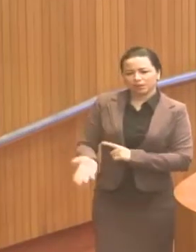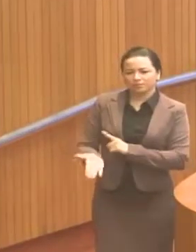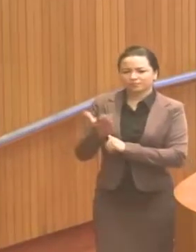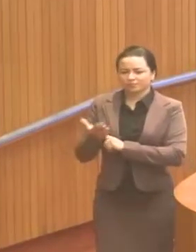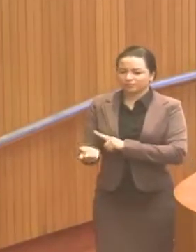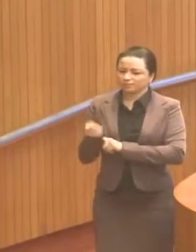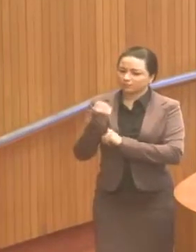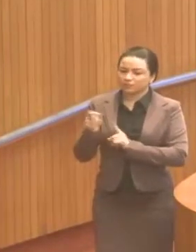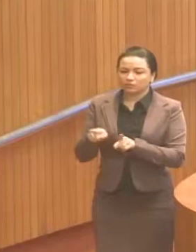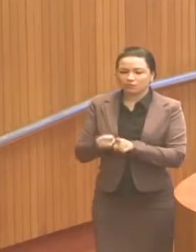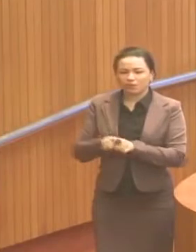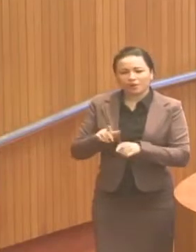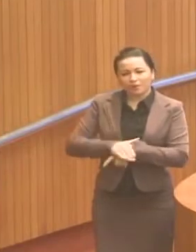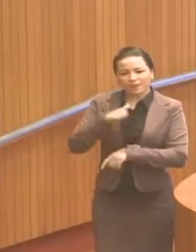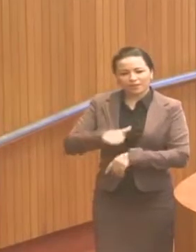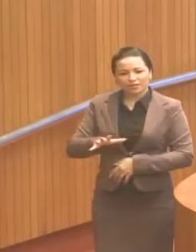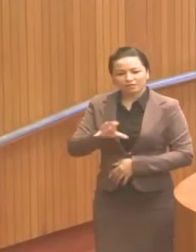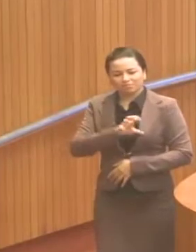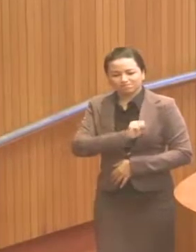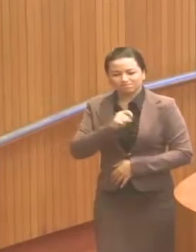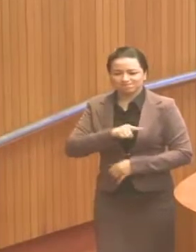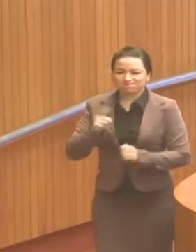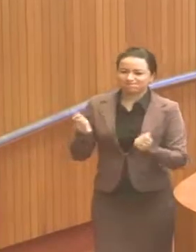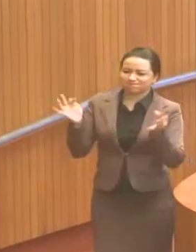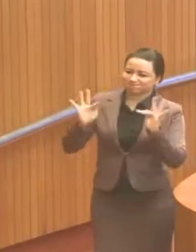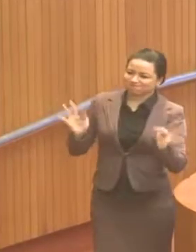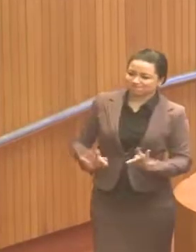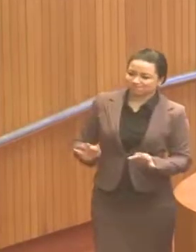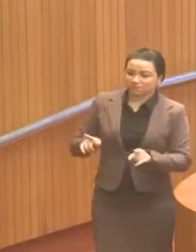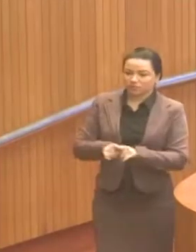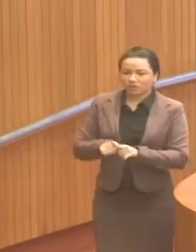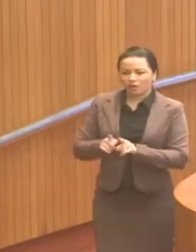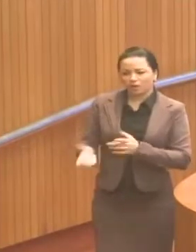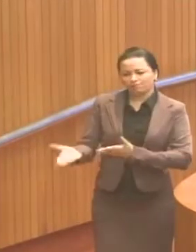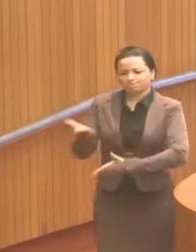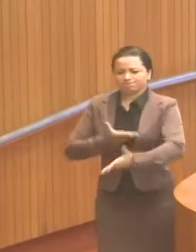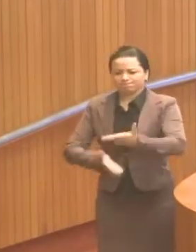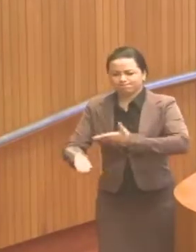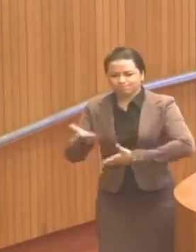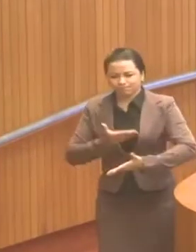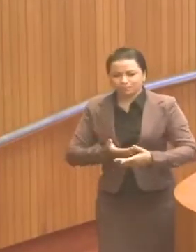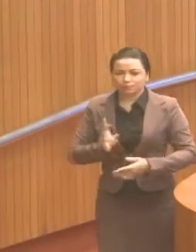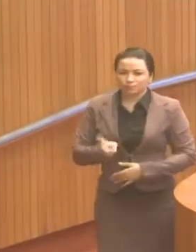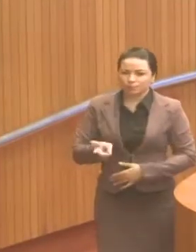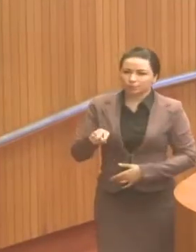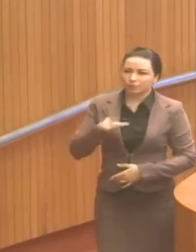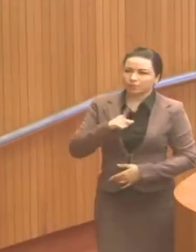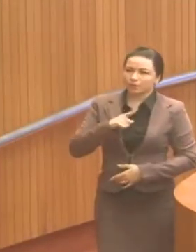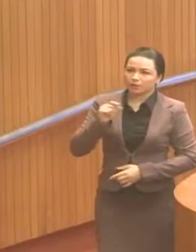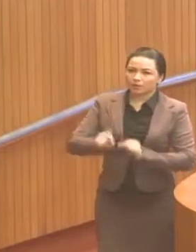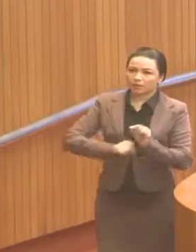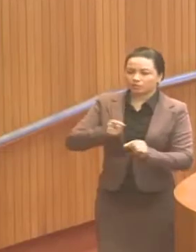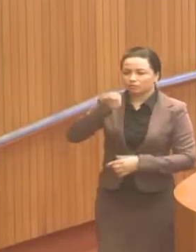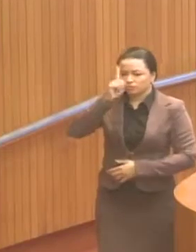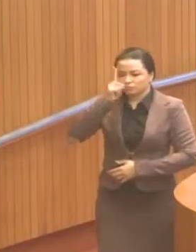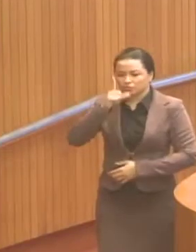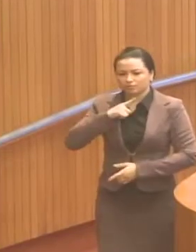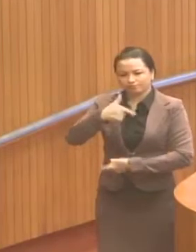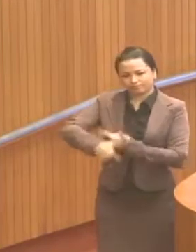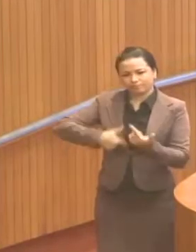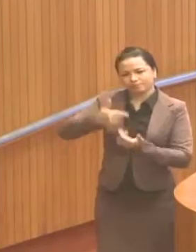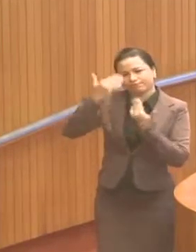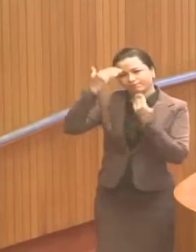paixão e alegria compartilhando comigo esse fardo e o dia a dia dessa luta que, graças a Deus,